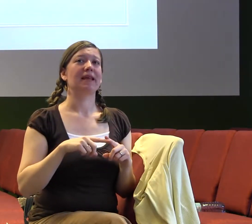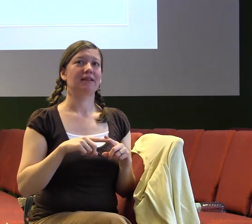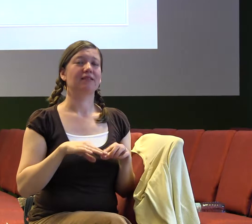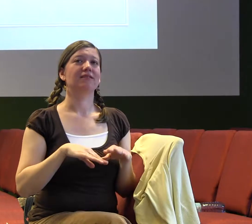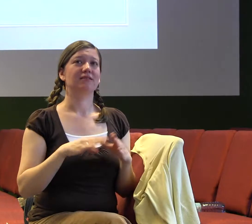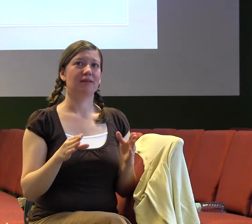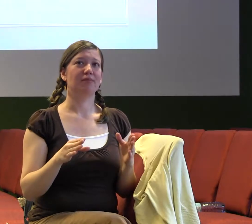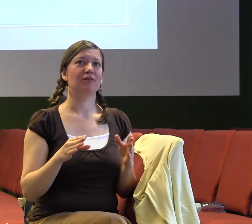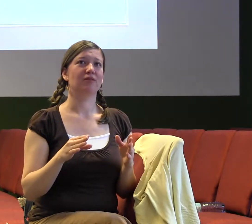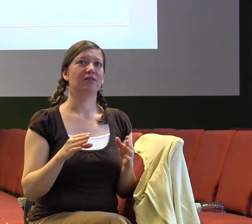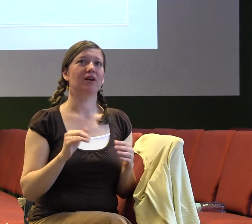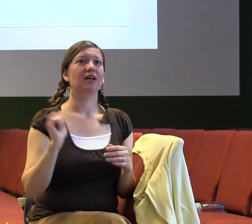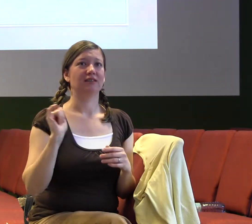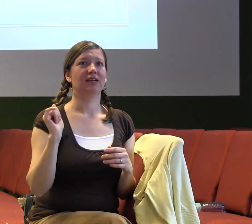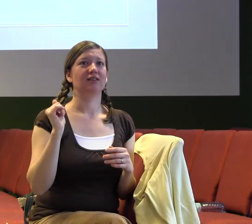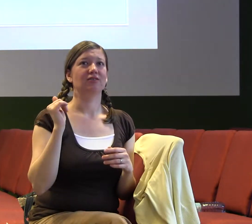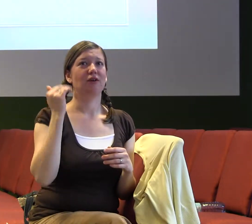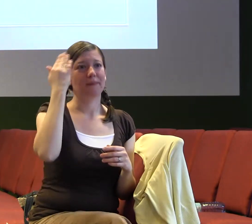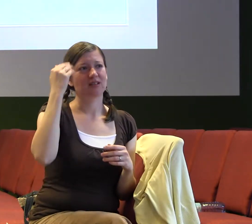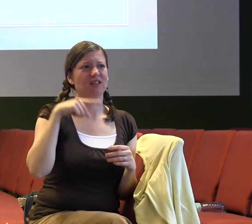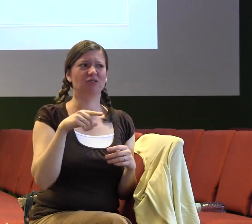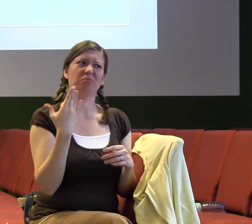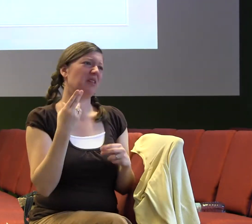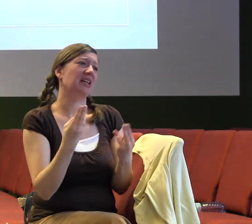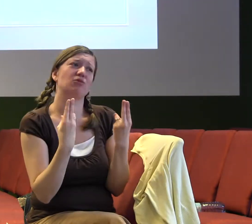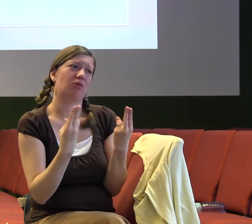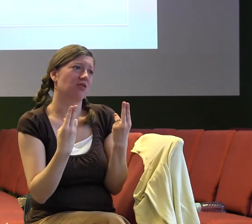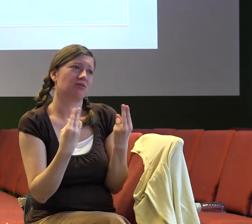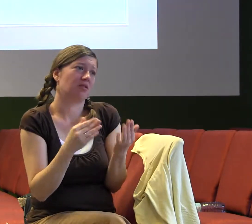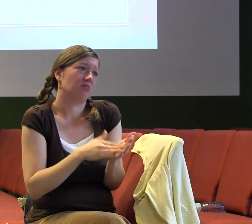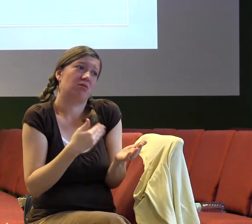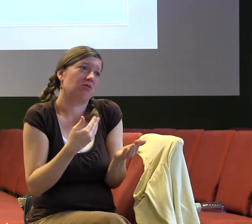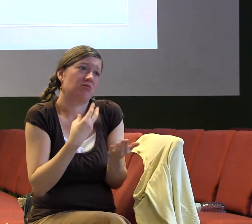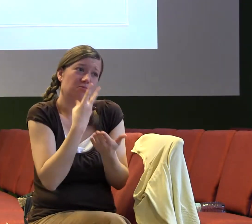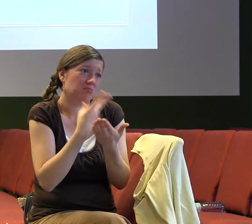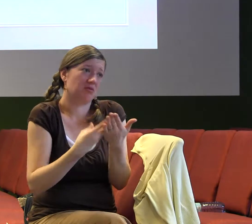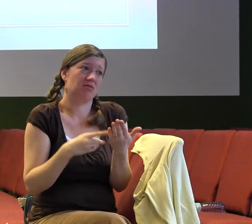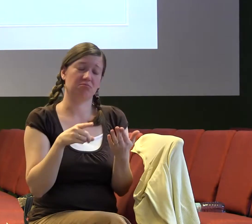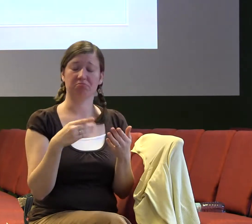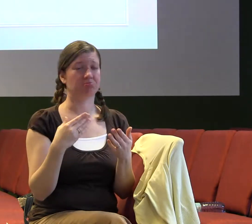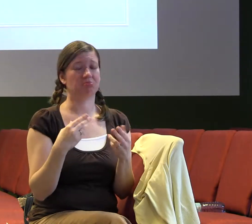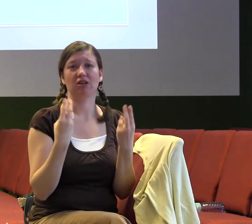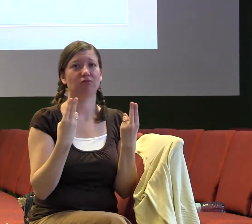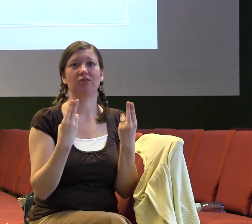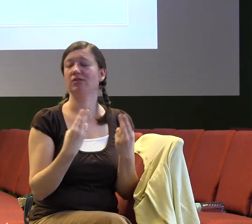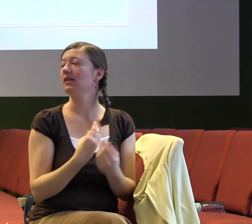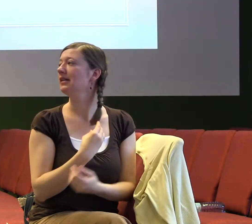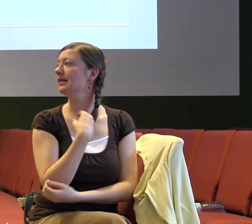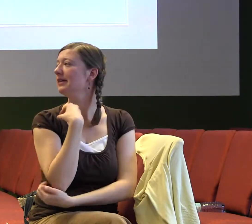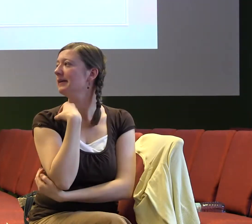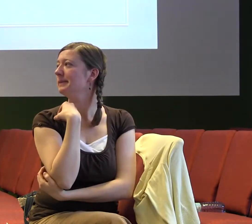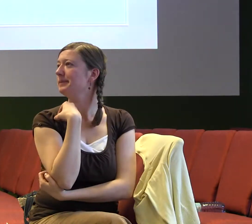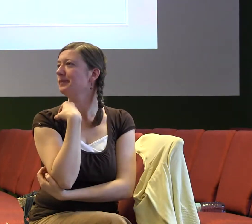tom může bavovit. Že dneska může být ten prostor o věce, o postojích práci a ke studiu. A práce a studiu